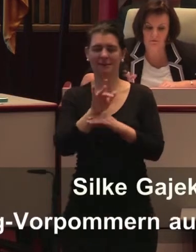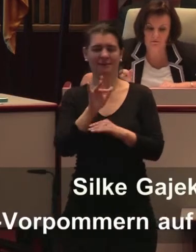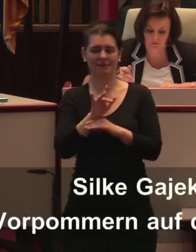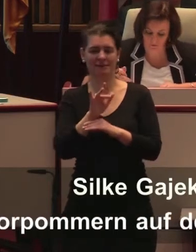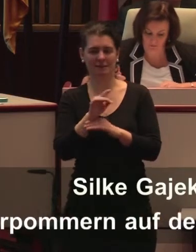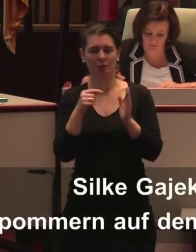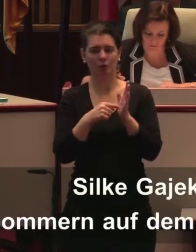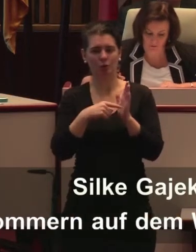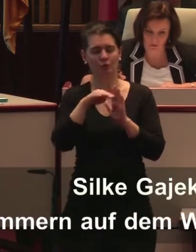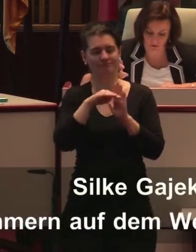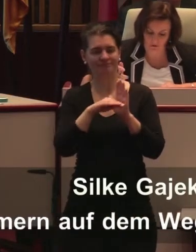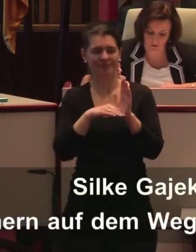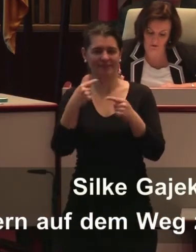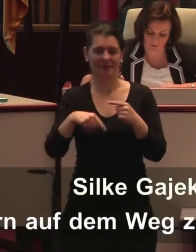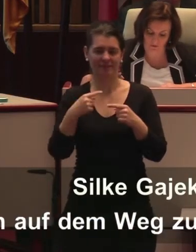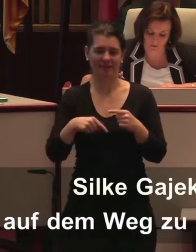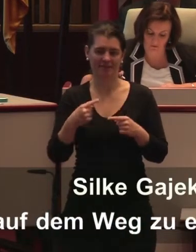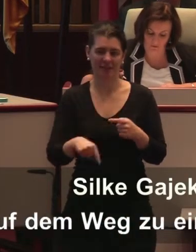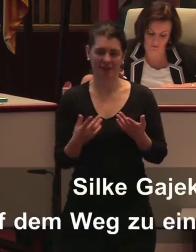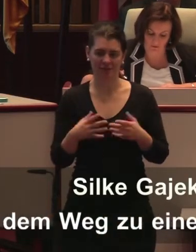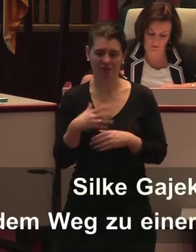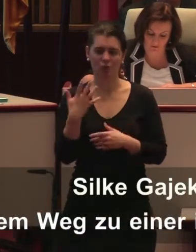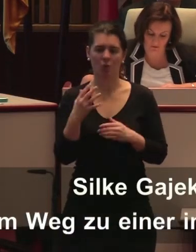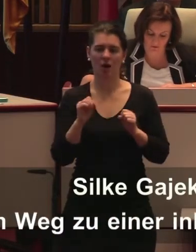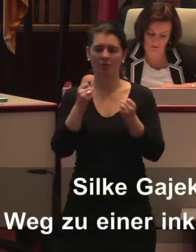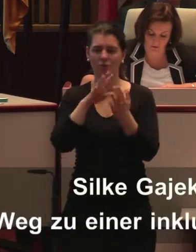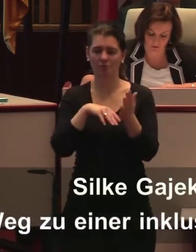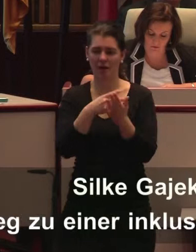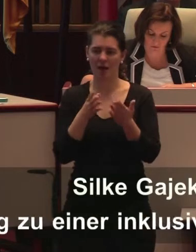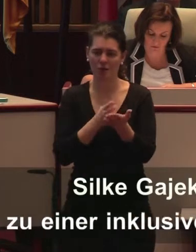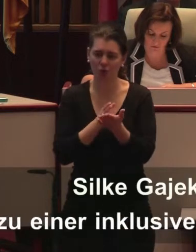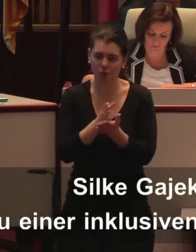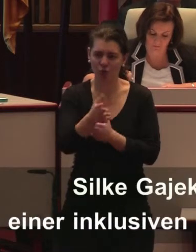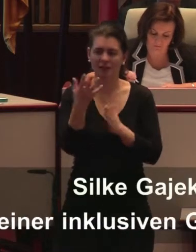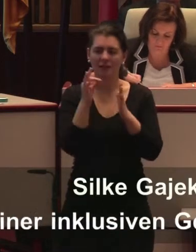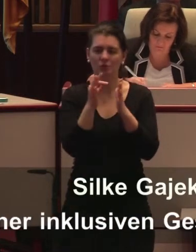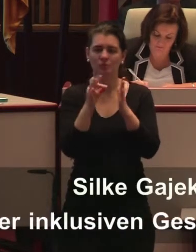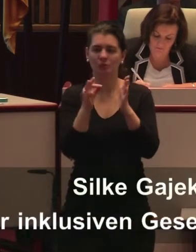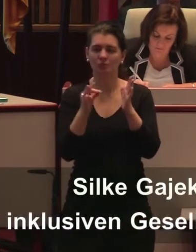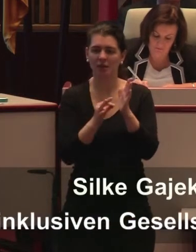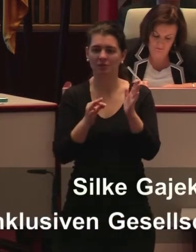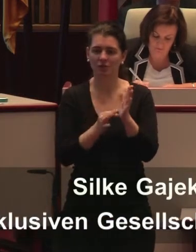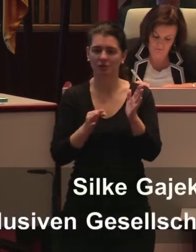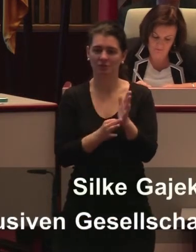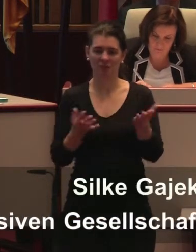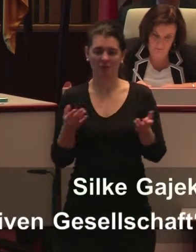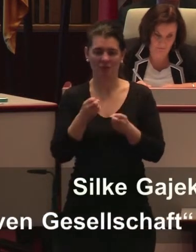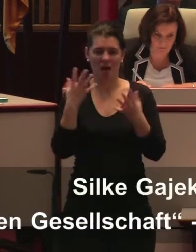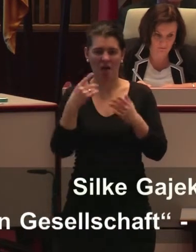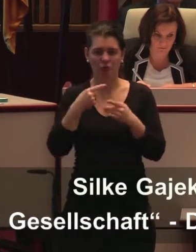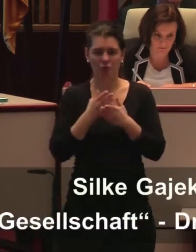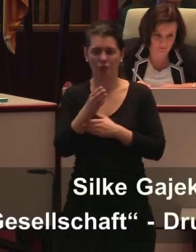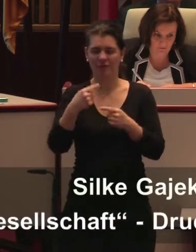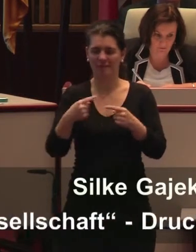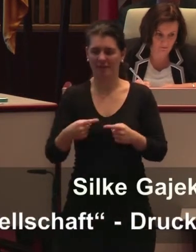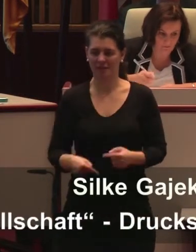Grunde genommen durch den gesamten Aktionsplan durch. Wir unterstützen auch und ich denke, das muss die Landesregierung